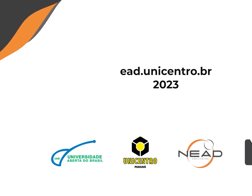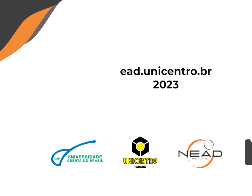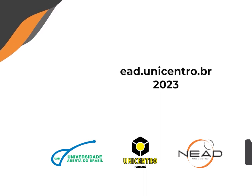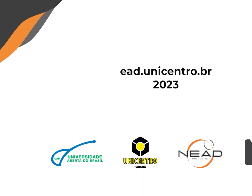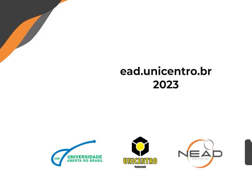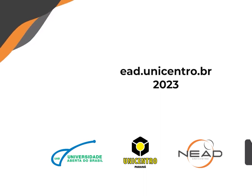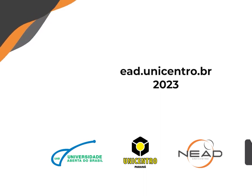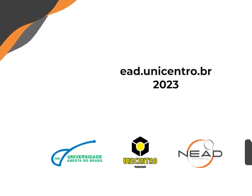Transcrição Negri